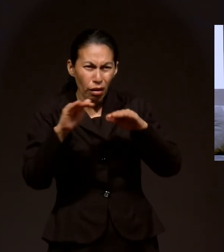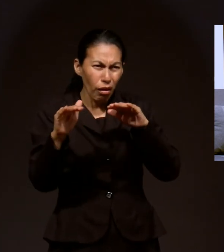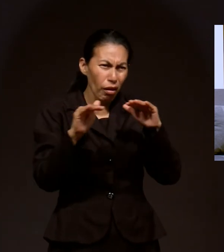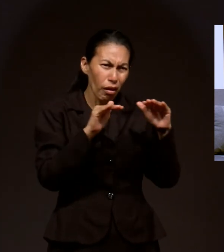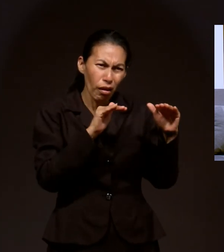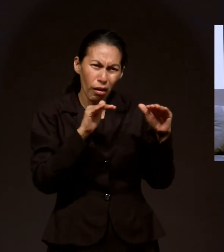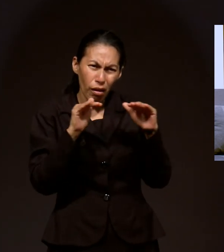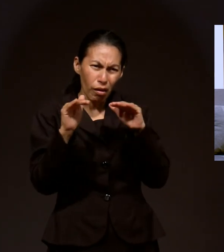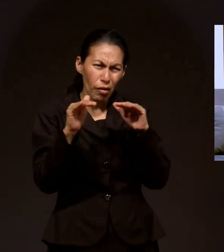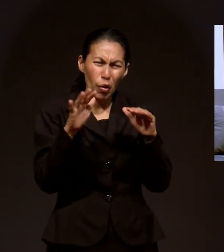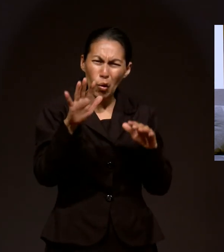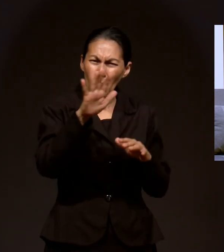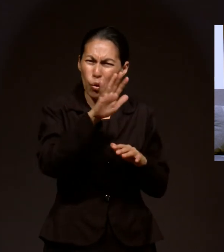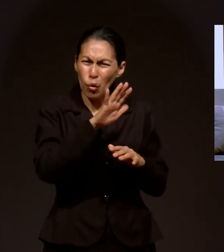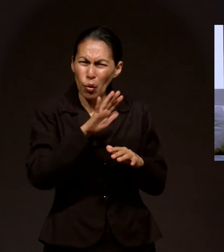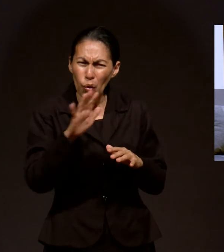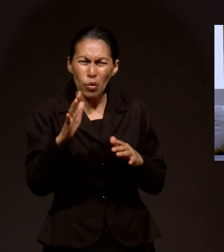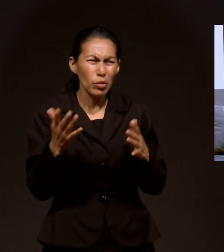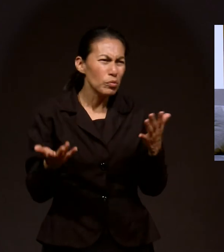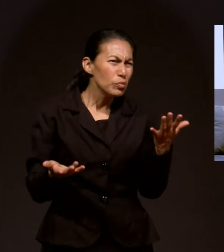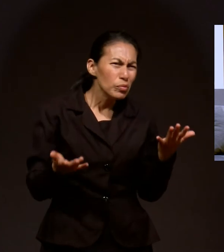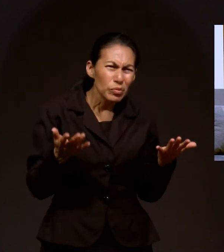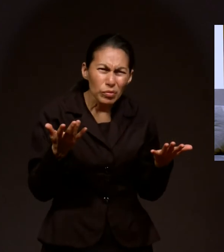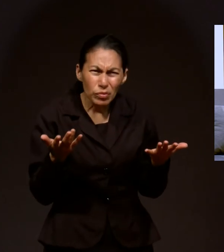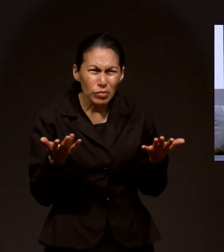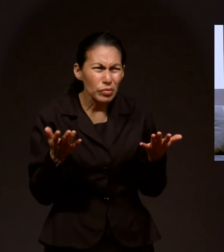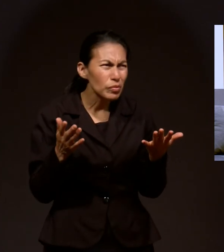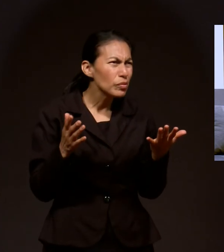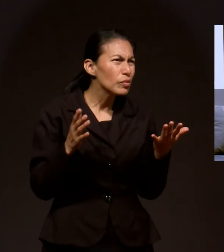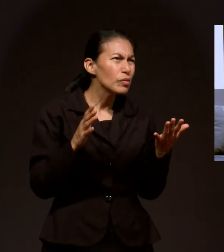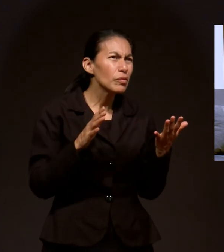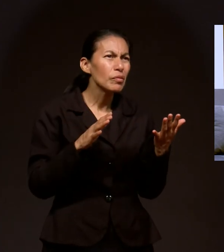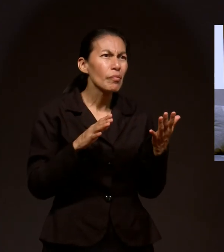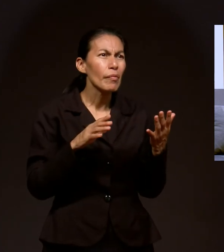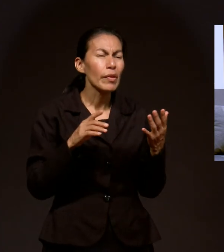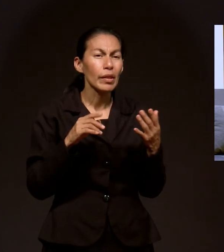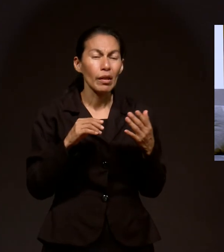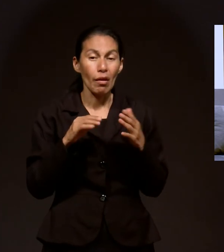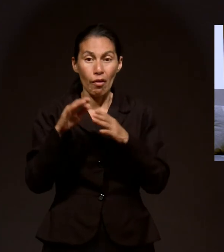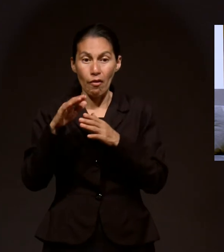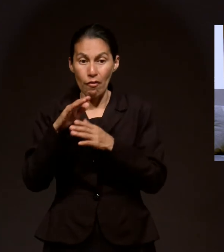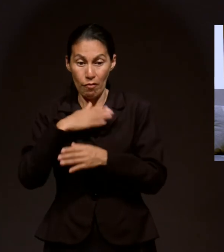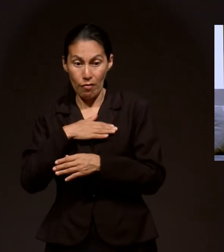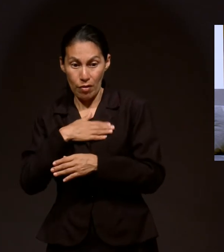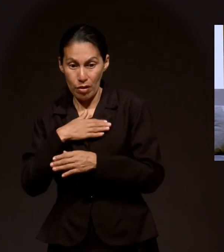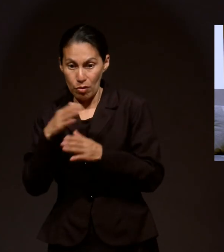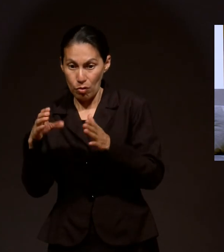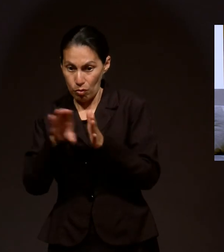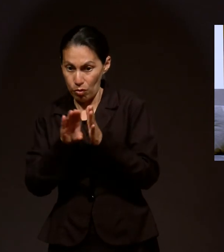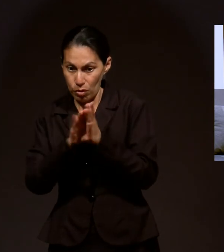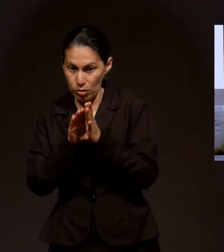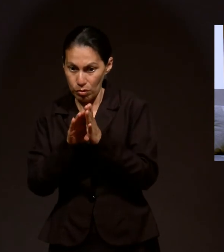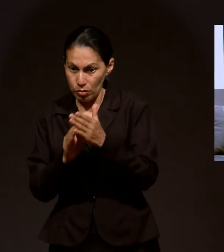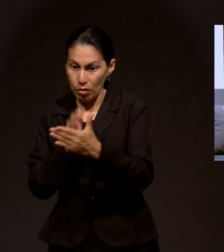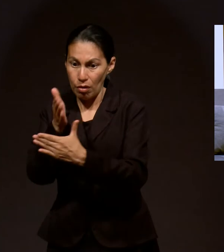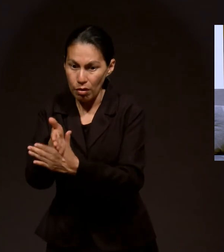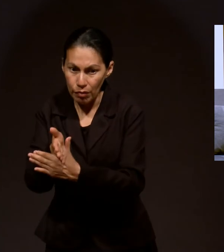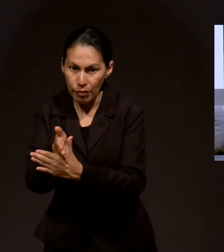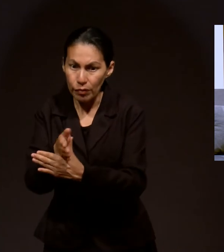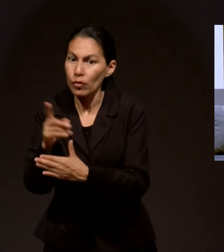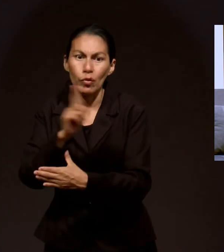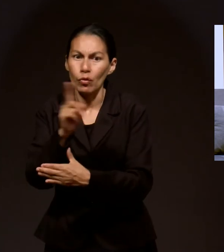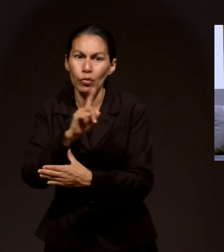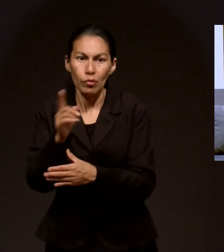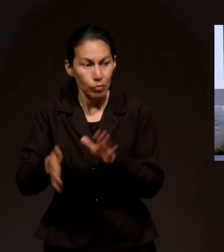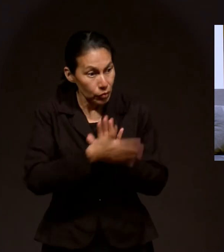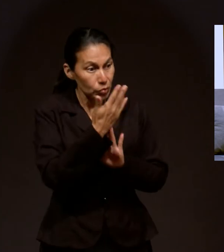Y de repente entonces todos los de la casa dijeron, no, pues que metámonos al baño. Pero algo me dijo a mí, no, salgamos de acá. Y